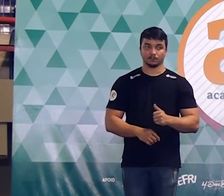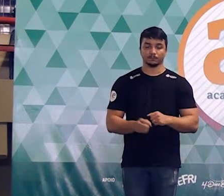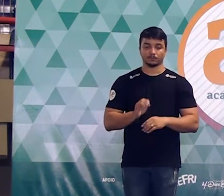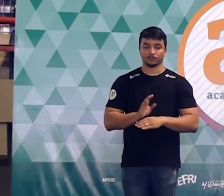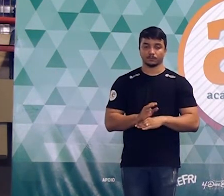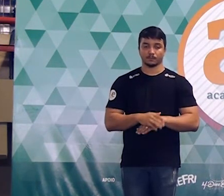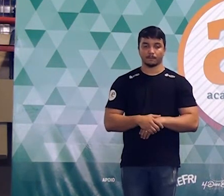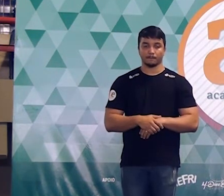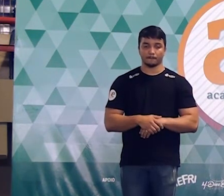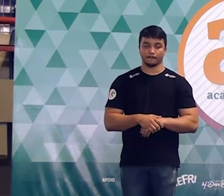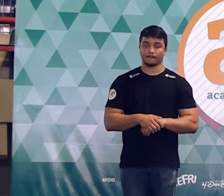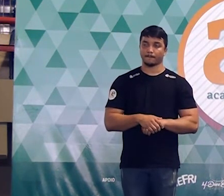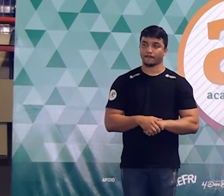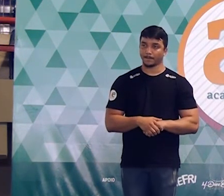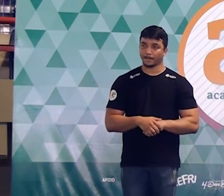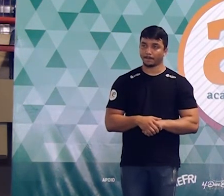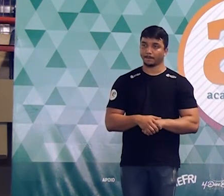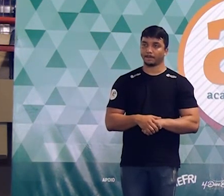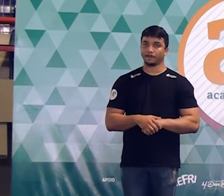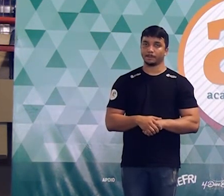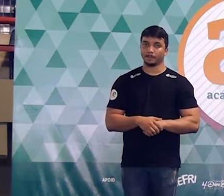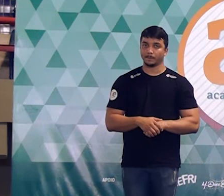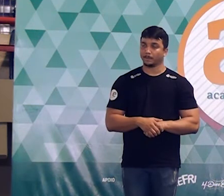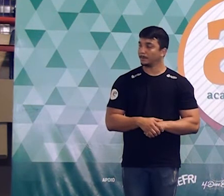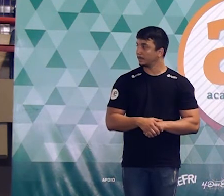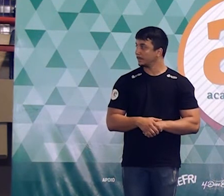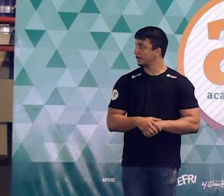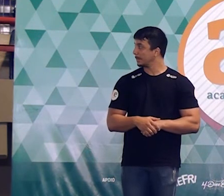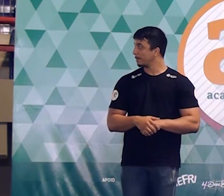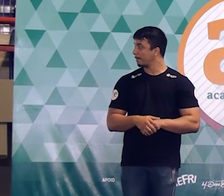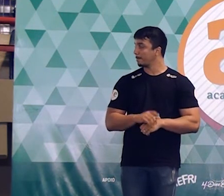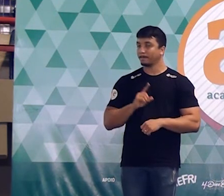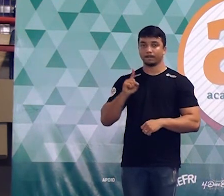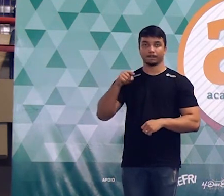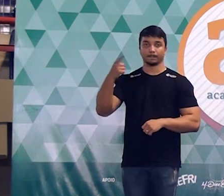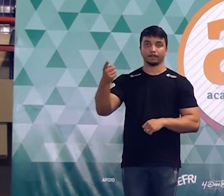tranquilo agora? entenderam? posso passar?